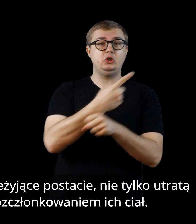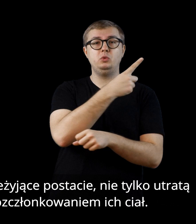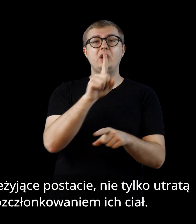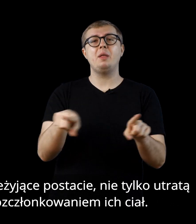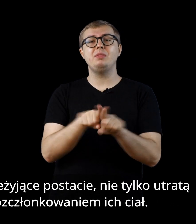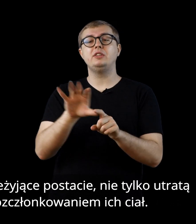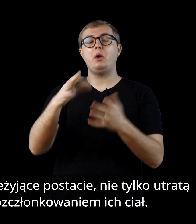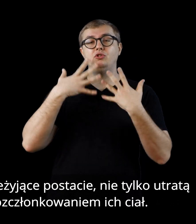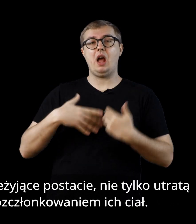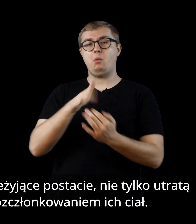ich ciał.